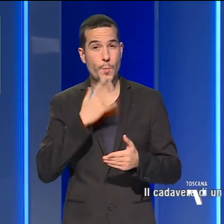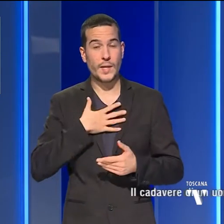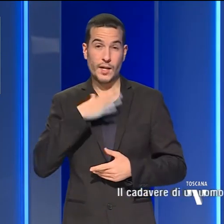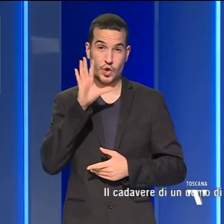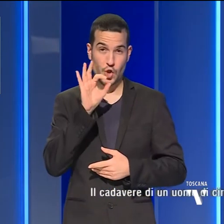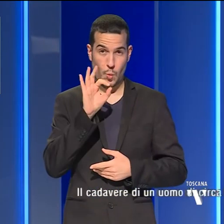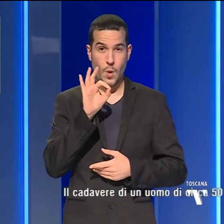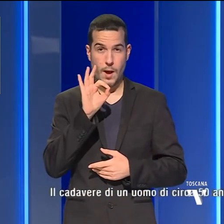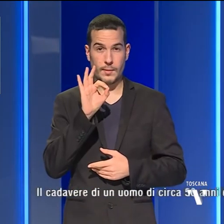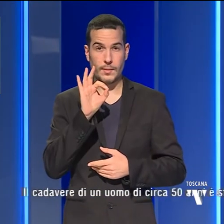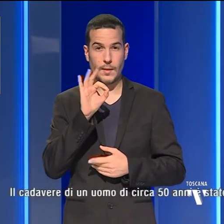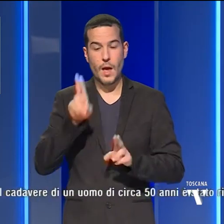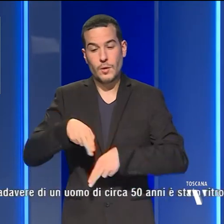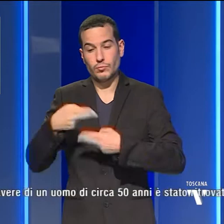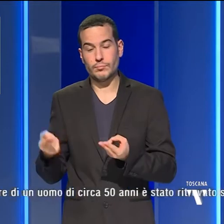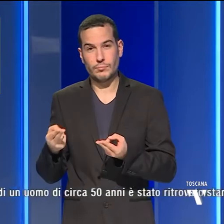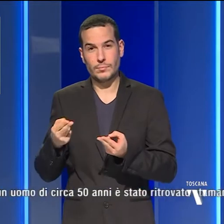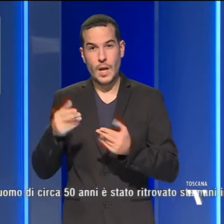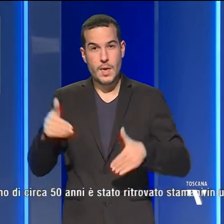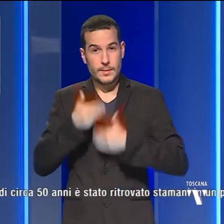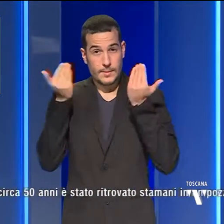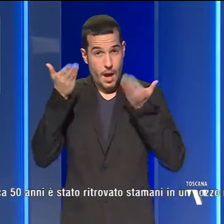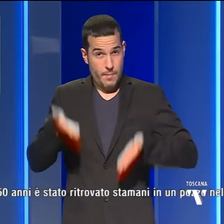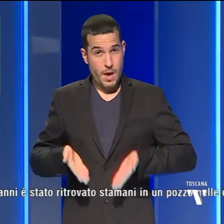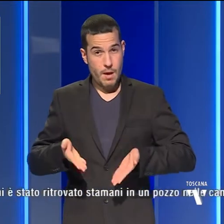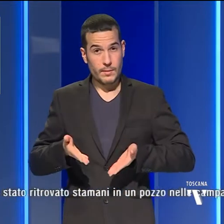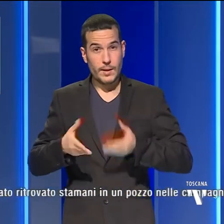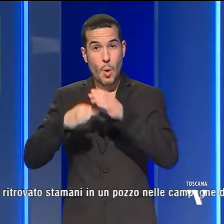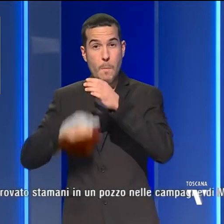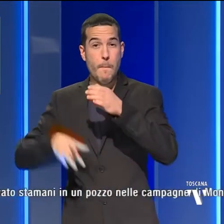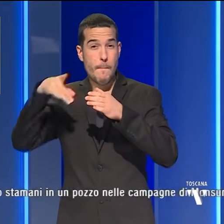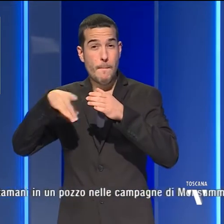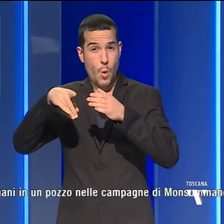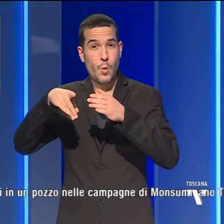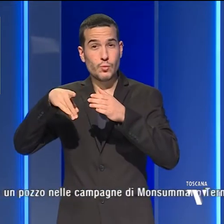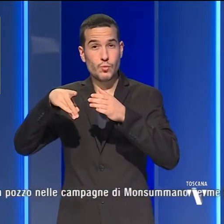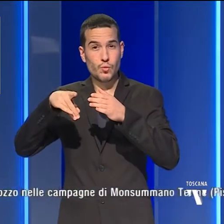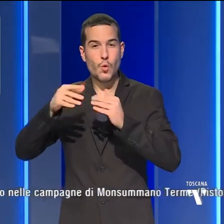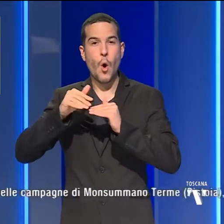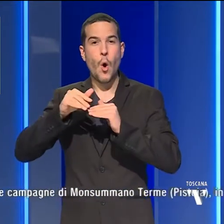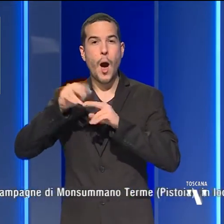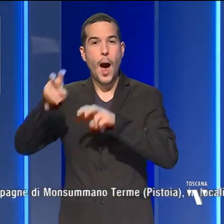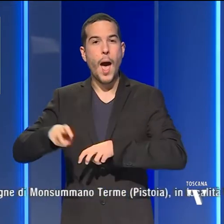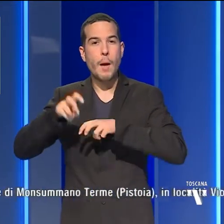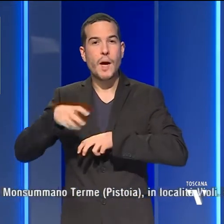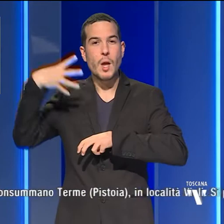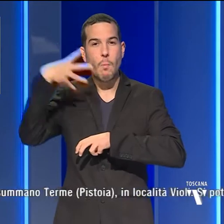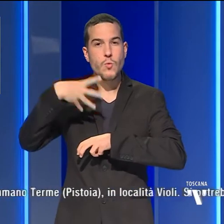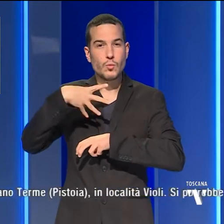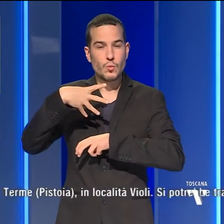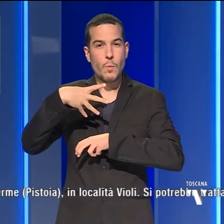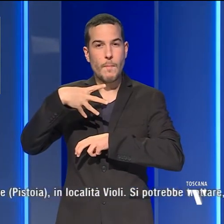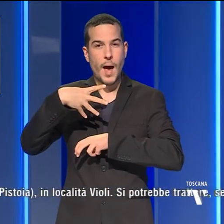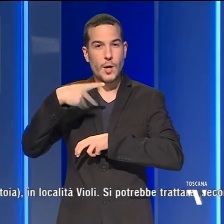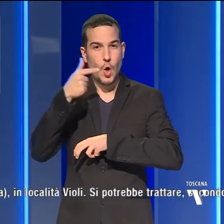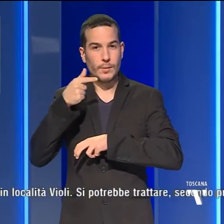anni è stato ritrovato stamani in un pozzo nelle campagne di Monsummano Terme in provincia di